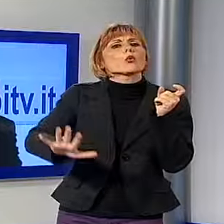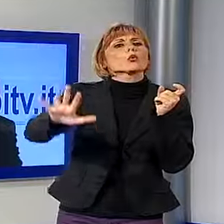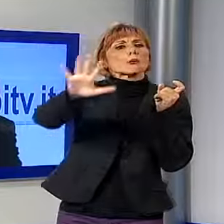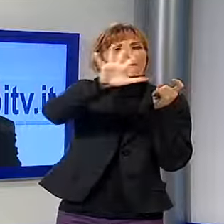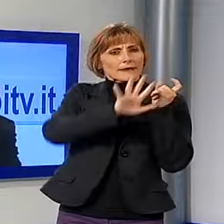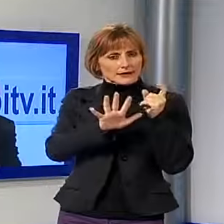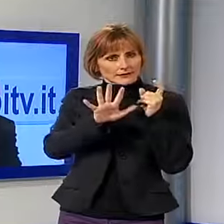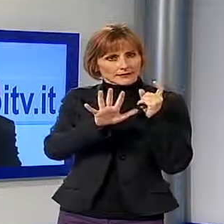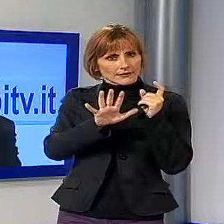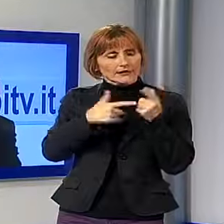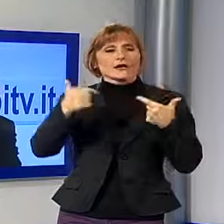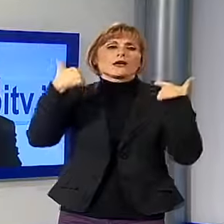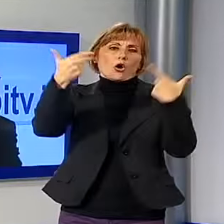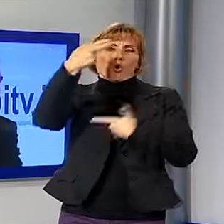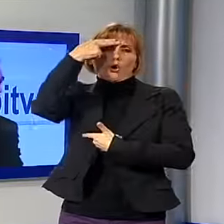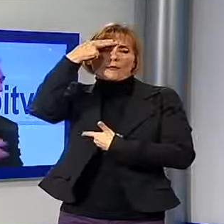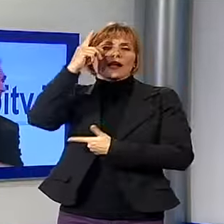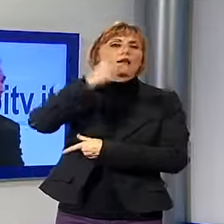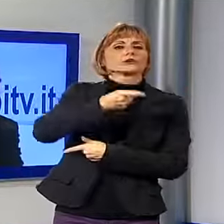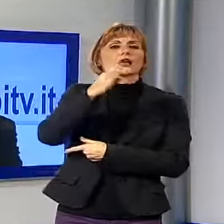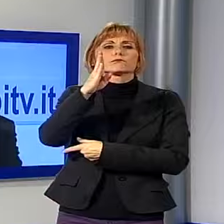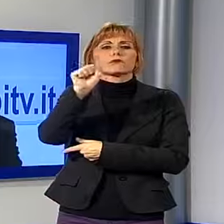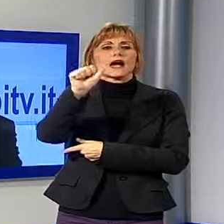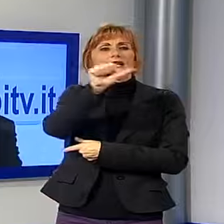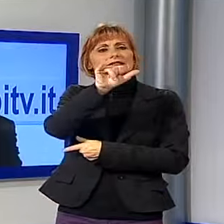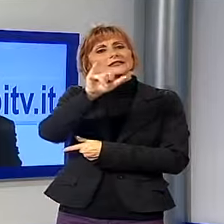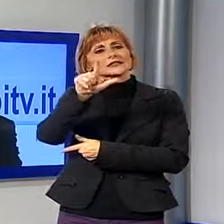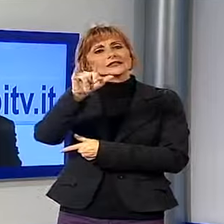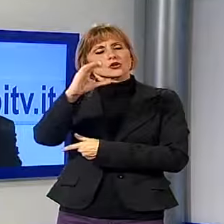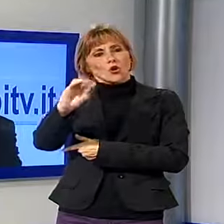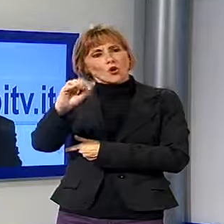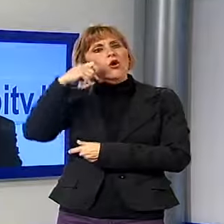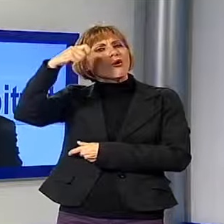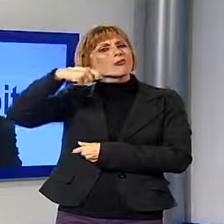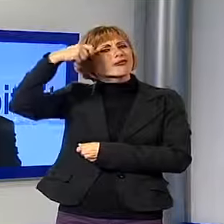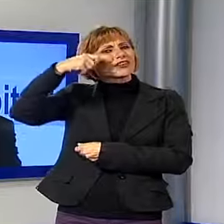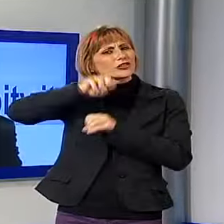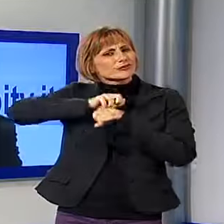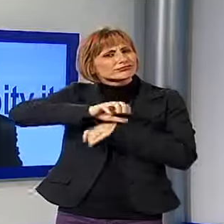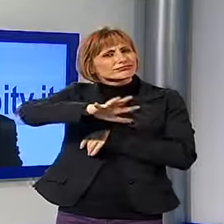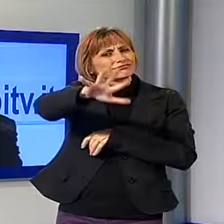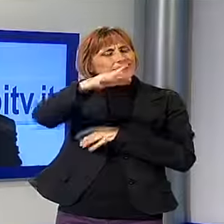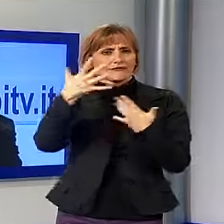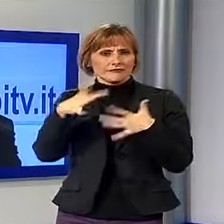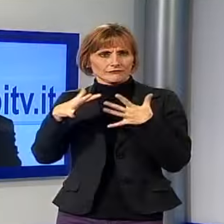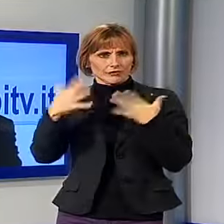quindi questo omaggio a Gabriele Basilico, quindi un video realizzato appositamente da Christian Coggiol, è uno dei più